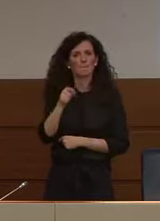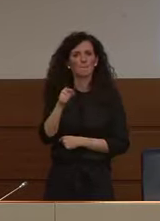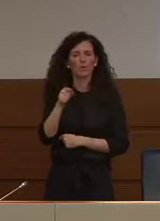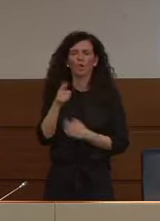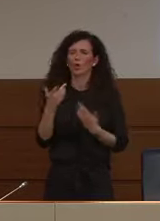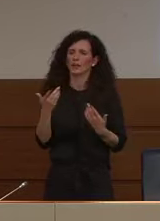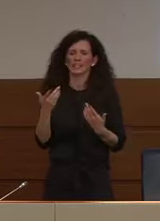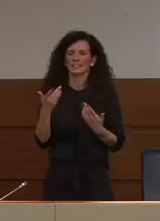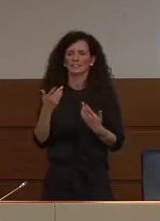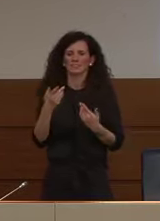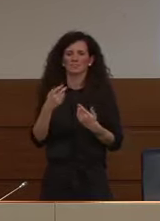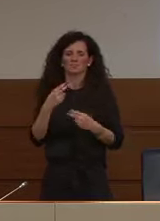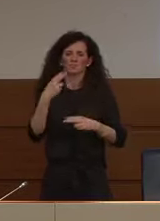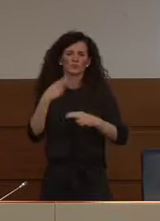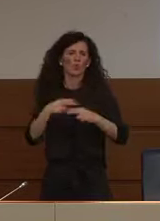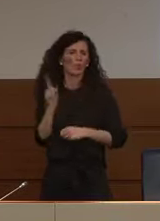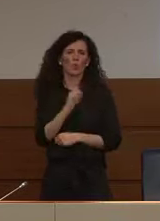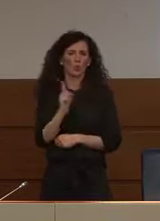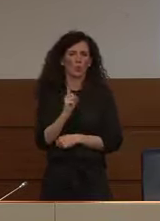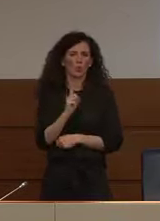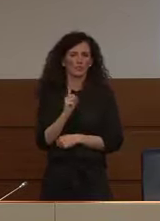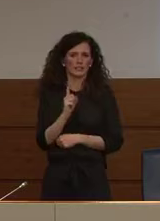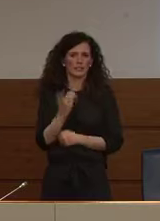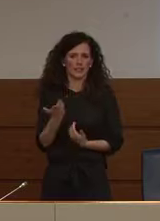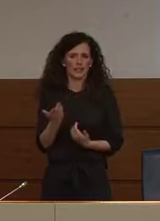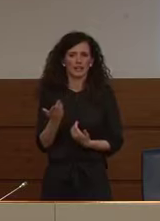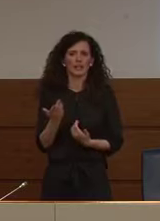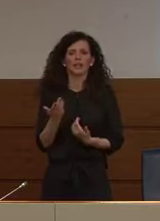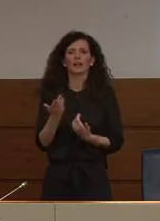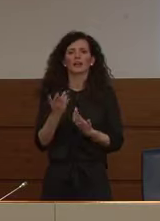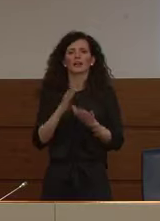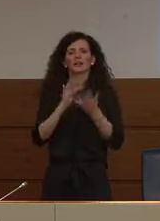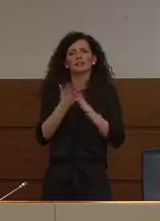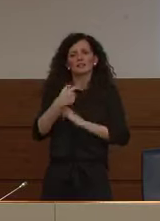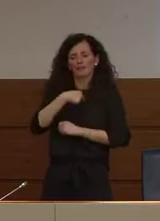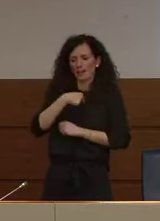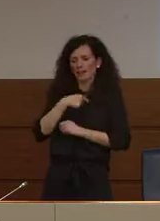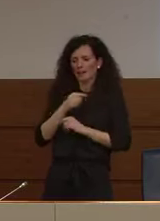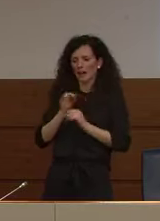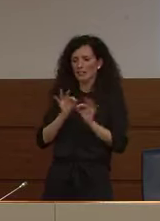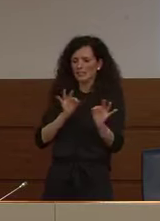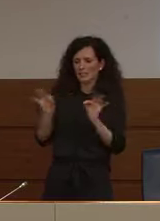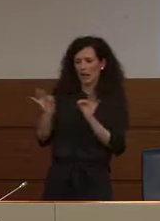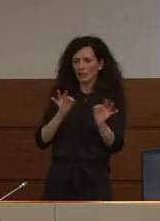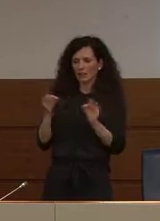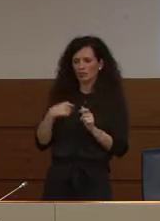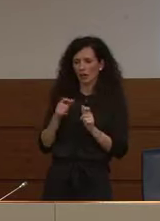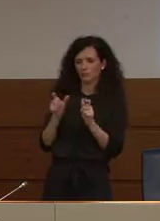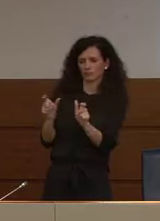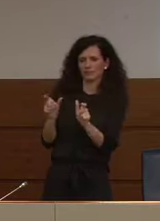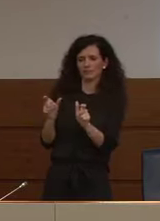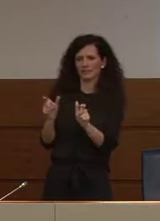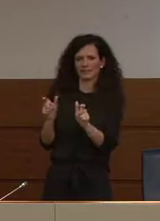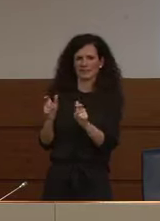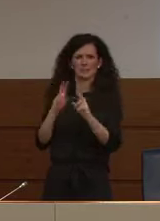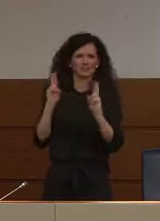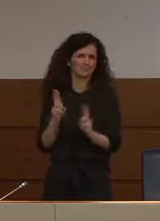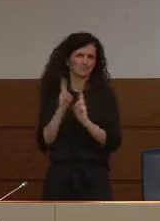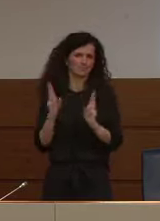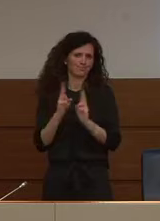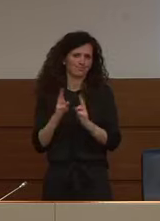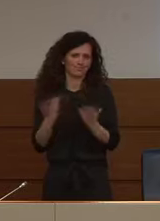poco utile per le strategie di contenimento dell'infezione nel nostro paese